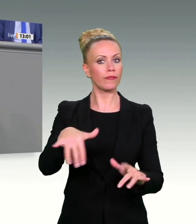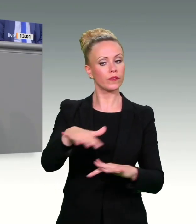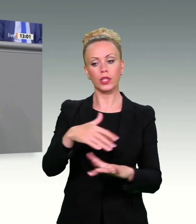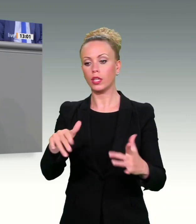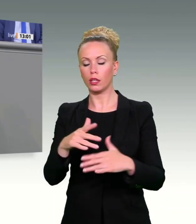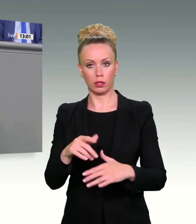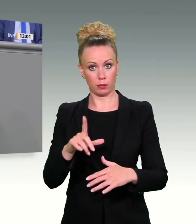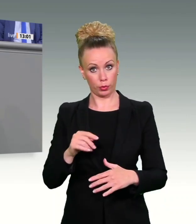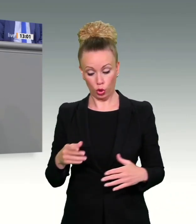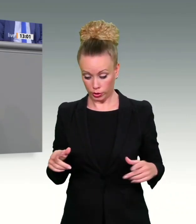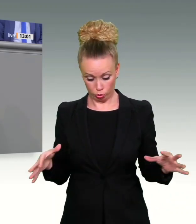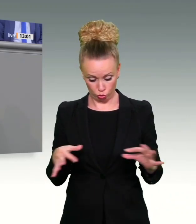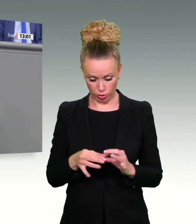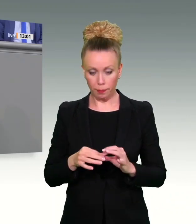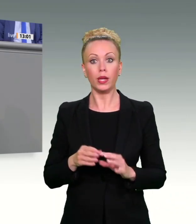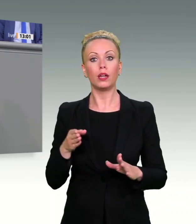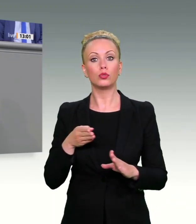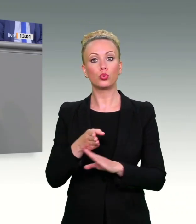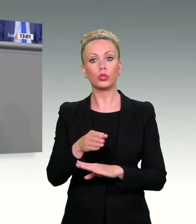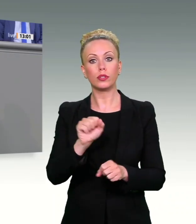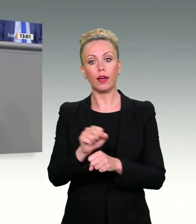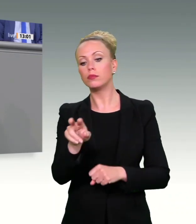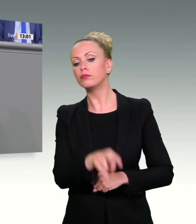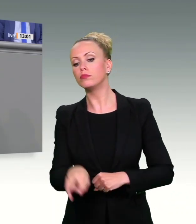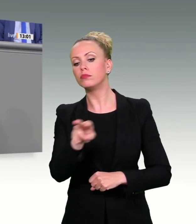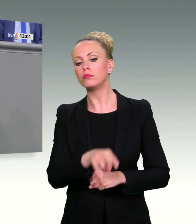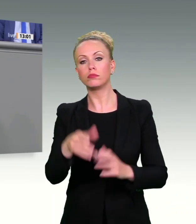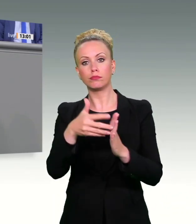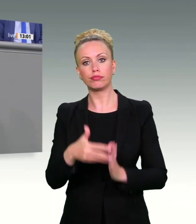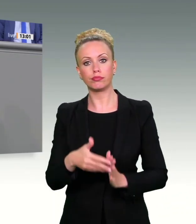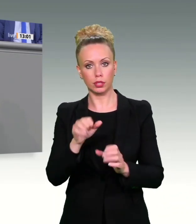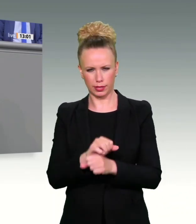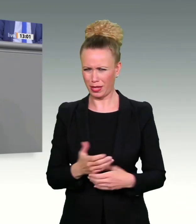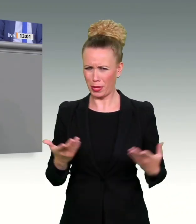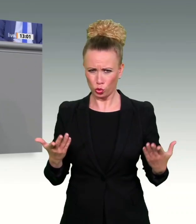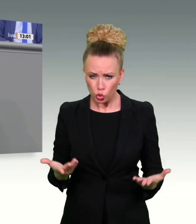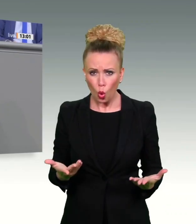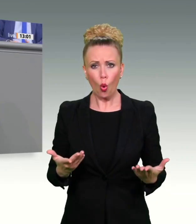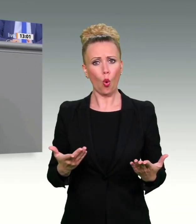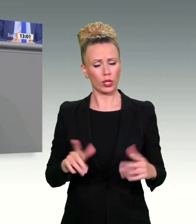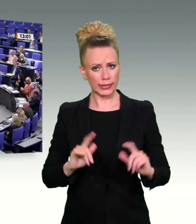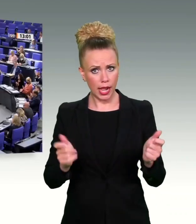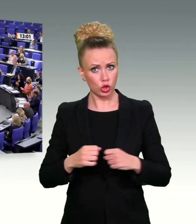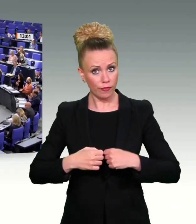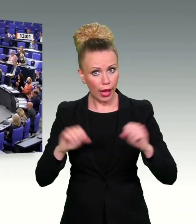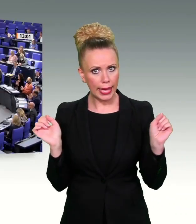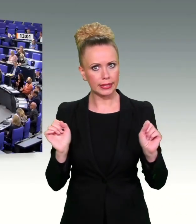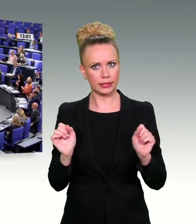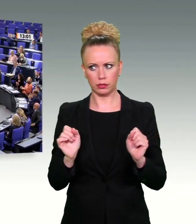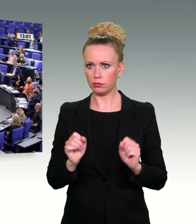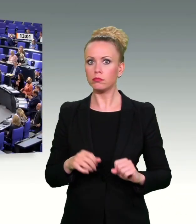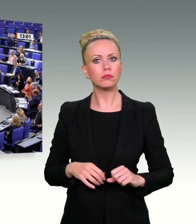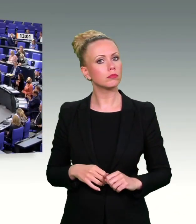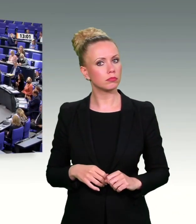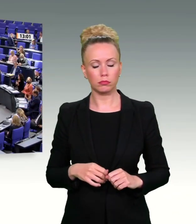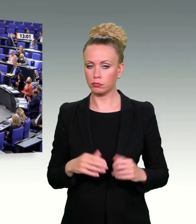Überwachtseins passt nicht zu einer liberalen Demokratie. Diese Situation passt nicht zu einer freiheitlichen Gesellschaft. Und natürlich leben wir in